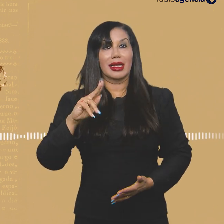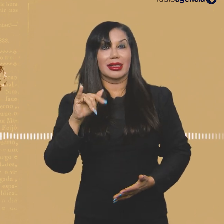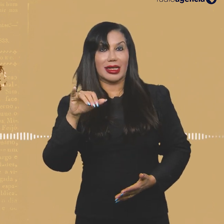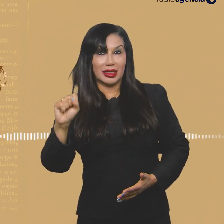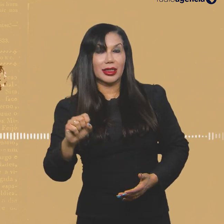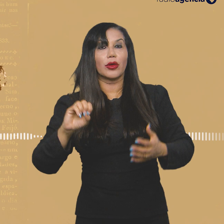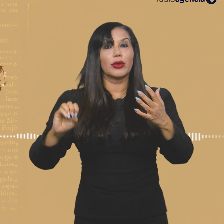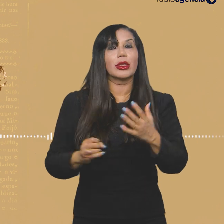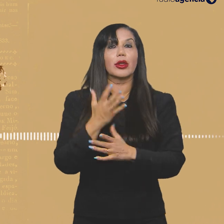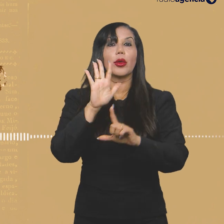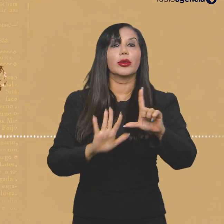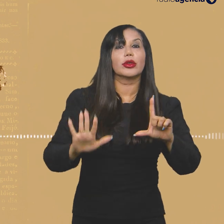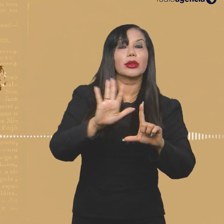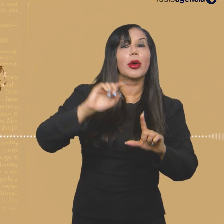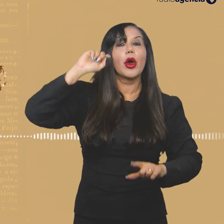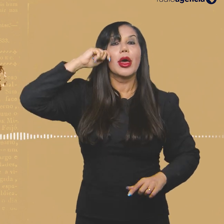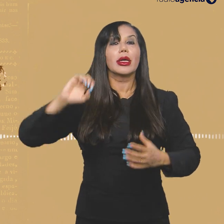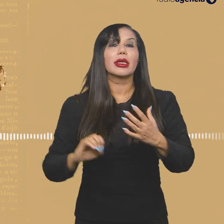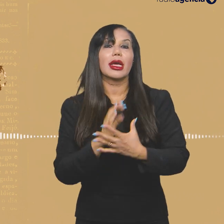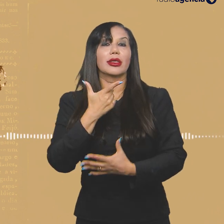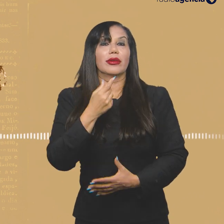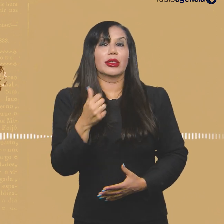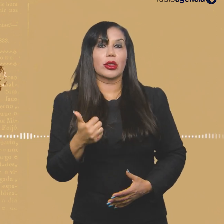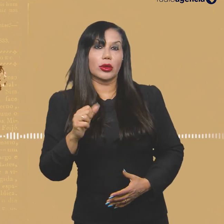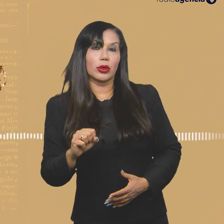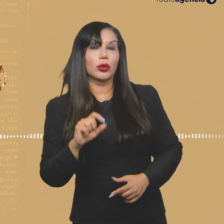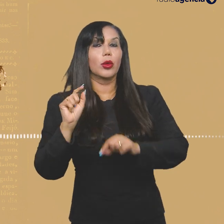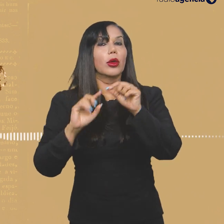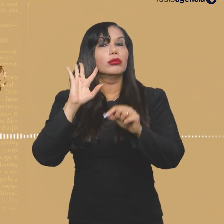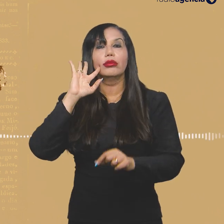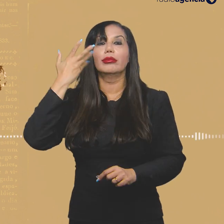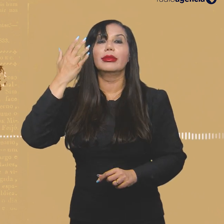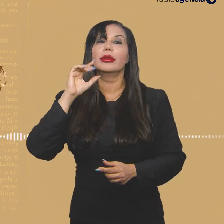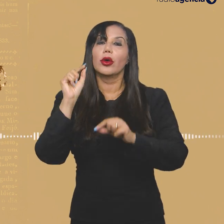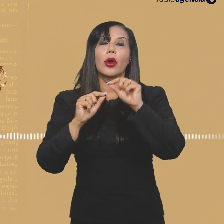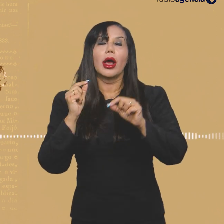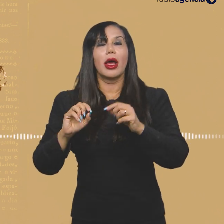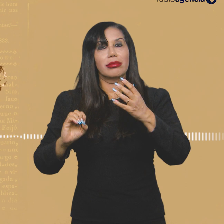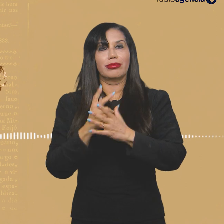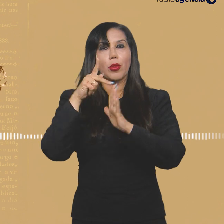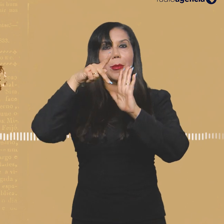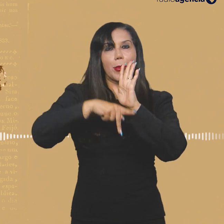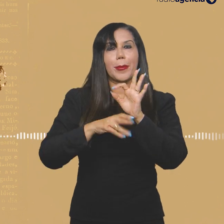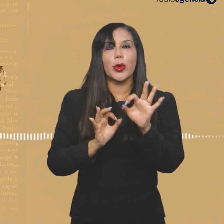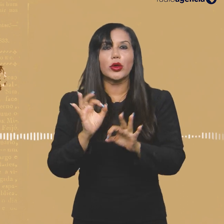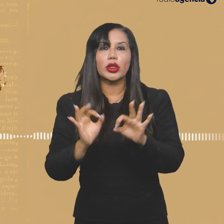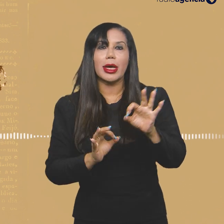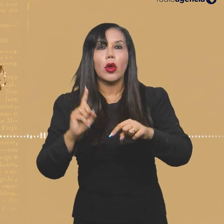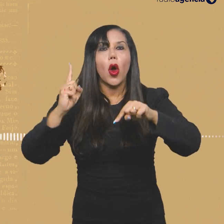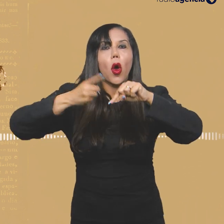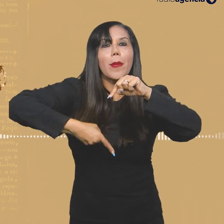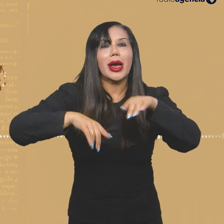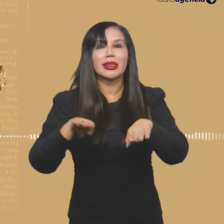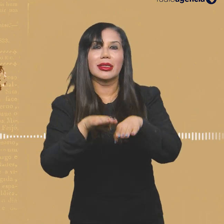Essa é a Thais Bernardes, fundadora do portal Notícia Preta, criado em 2018, quando ela decidiu investir em um projeto editorial